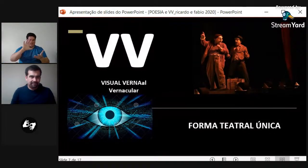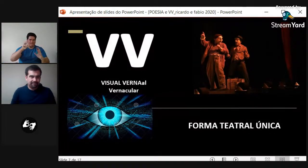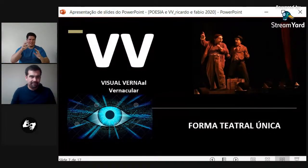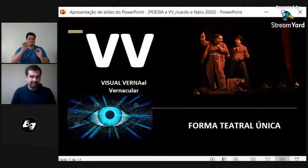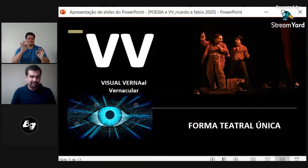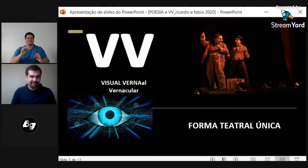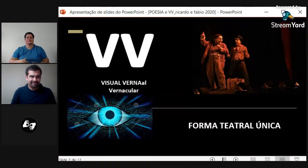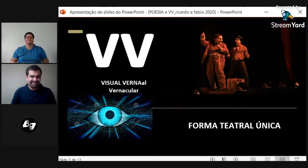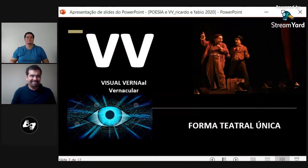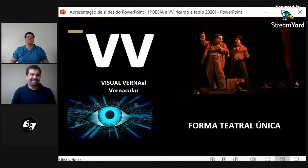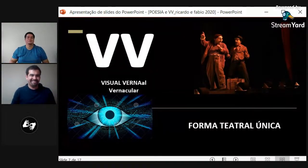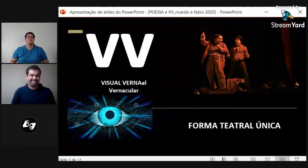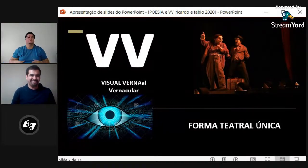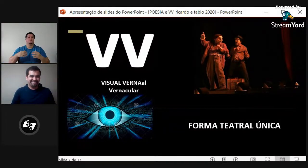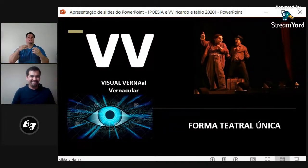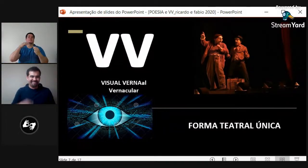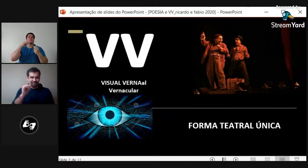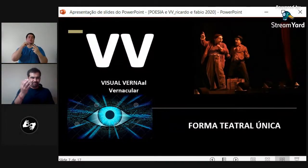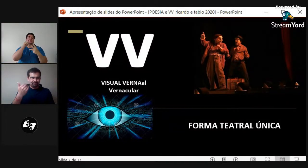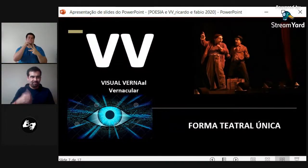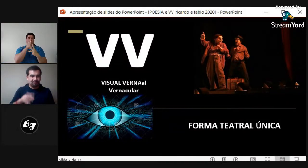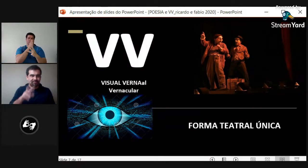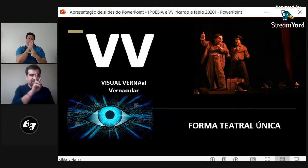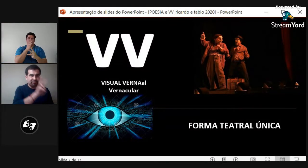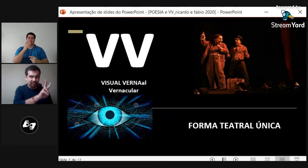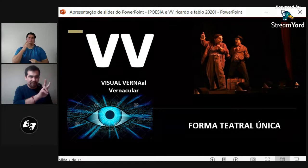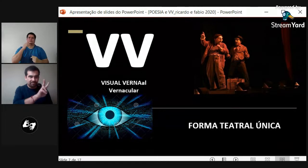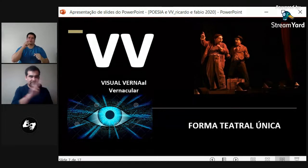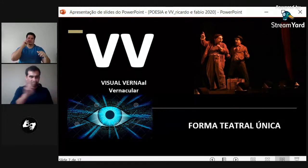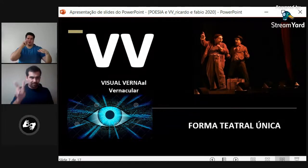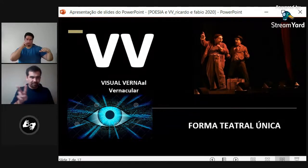Ya. Ahora sí. Te veo que te has quedado pegado. Bueno.